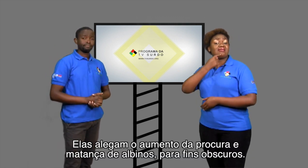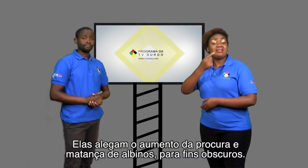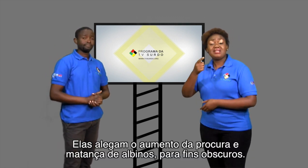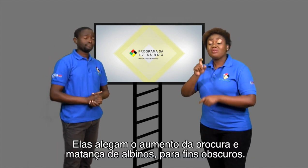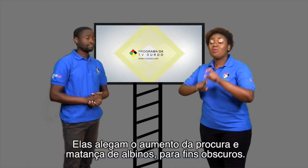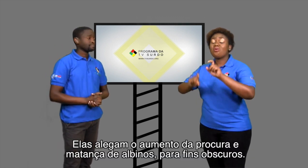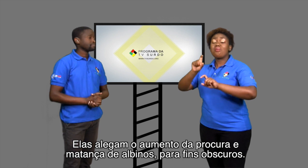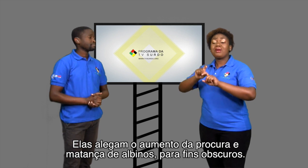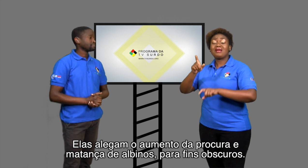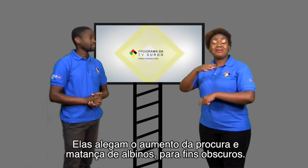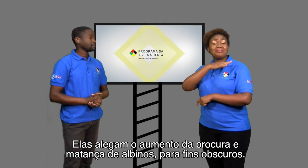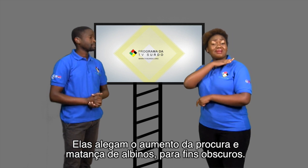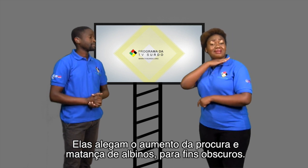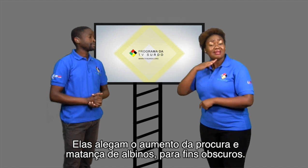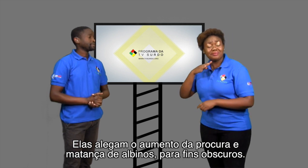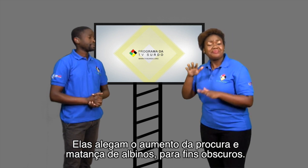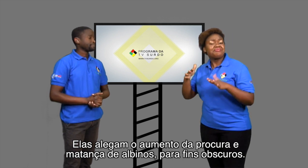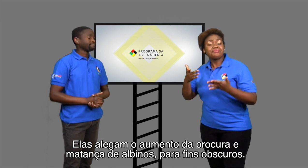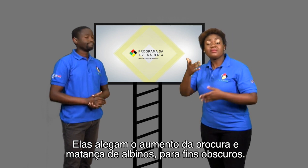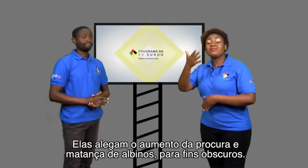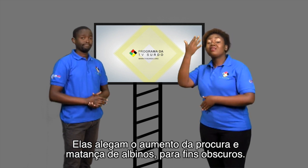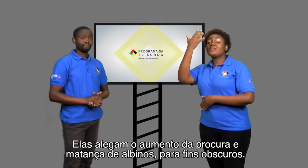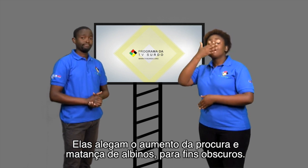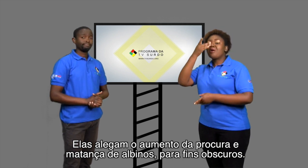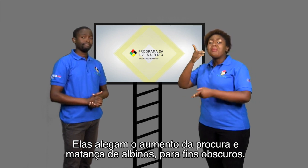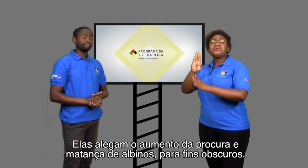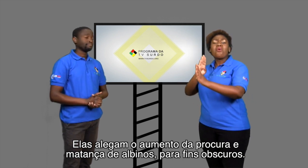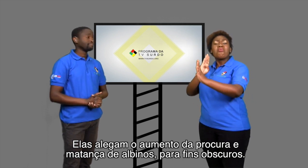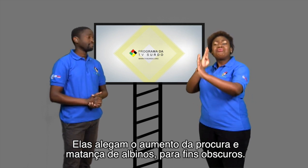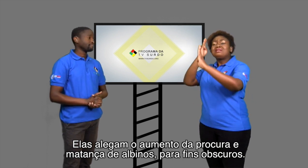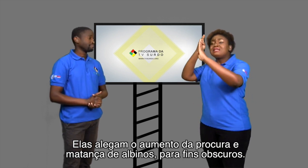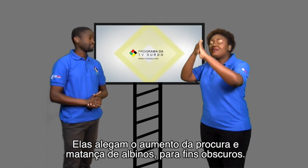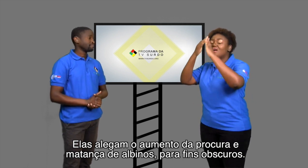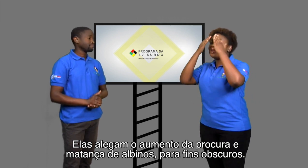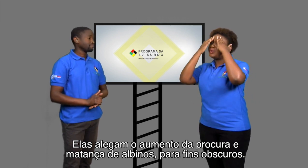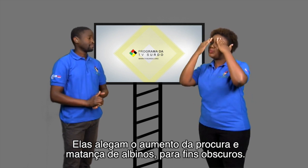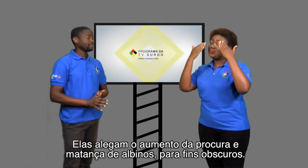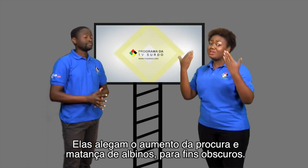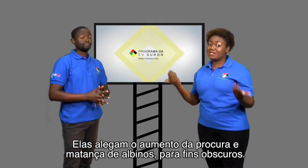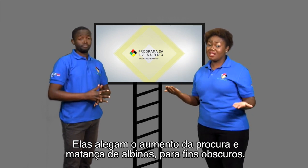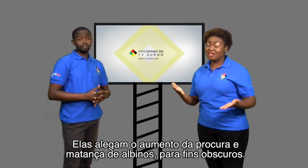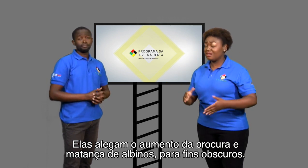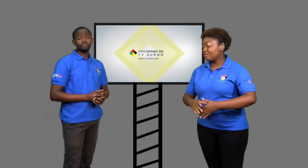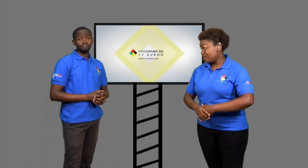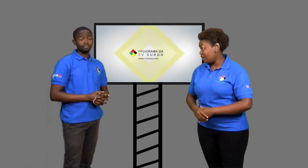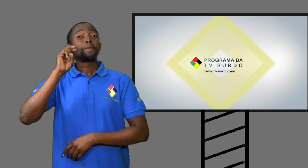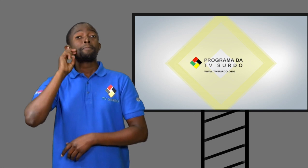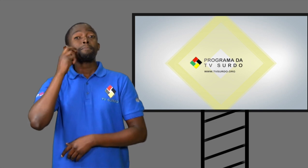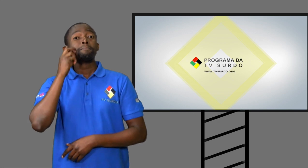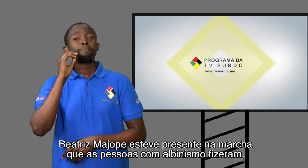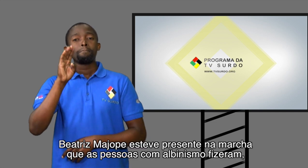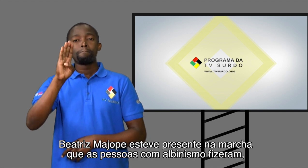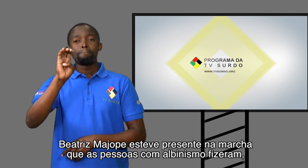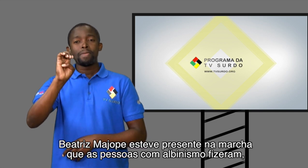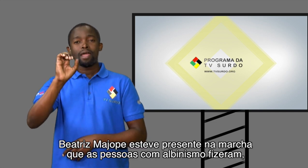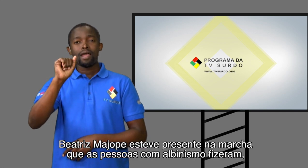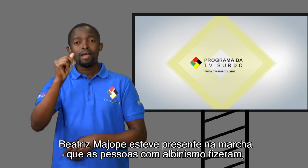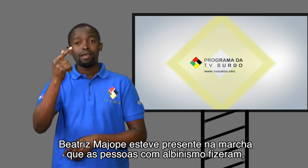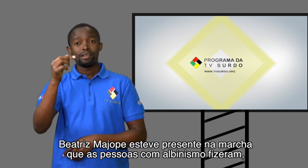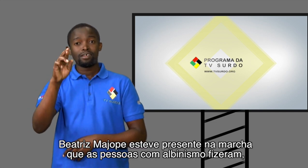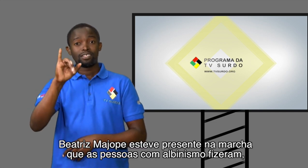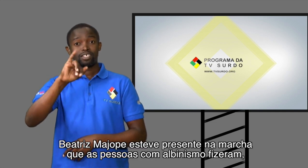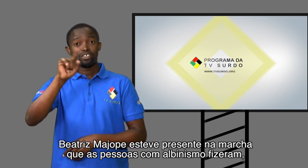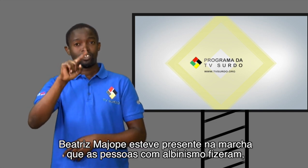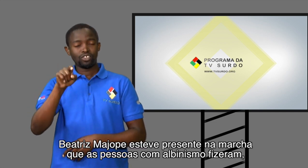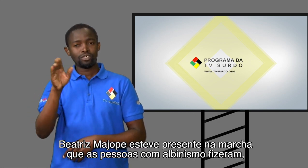Elas alegam o aumento da procura e matança de albinos para fins obscuros. Beatriz Majope